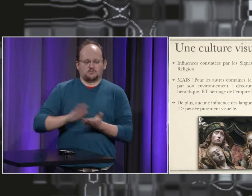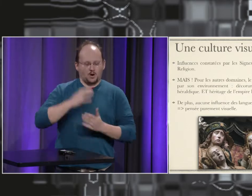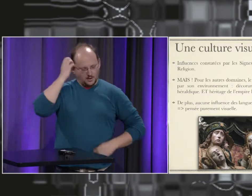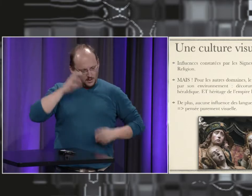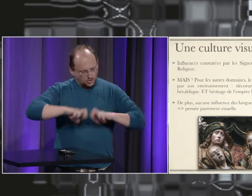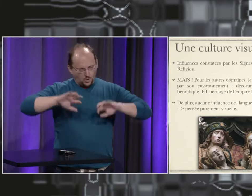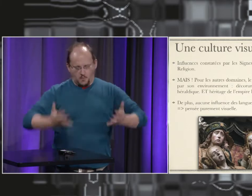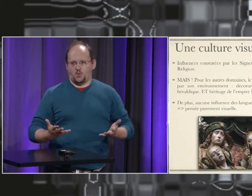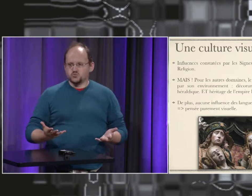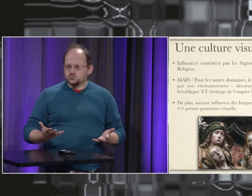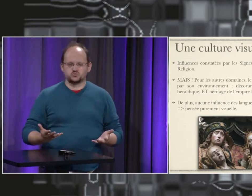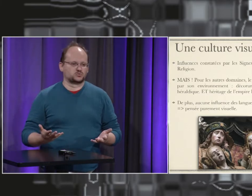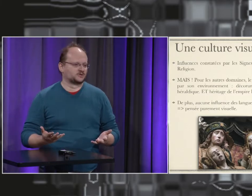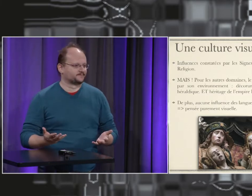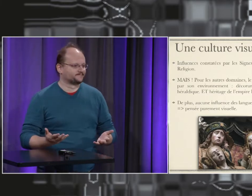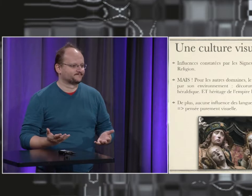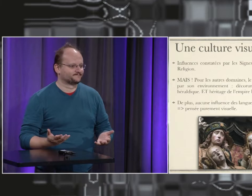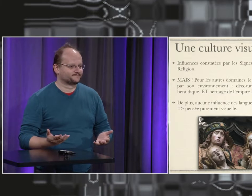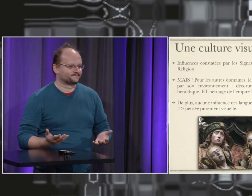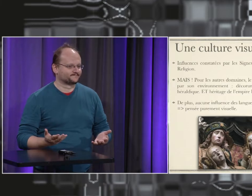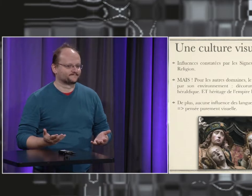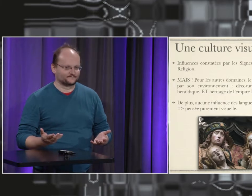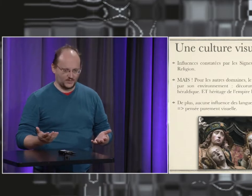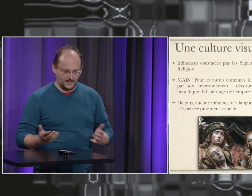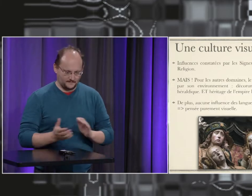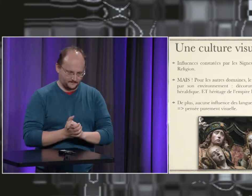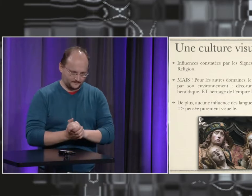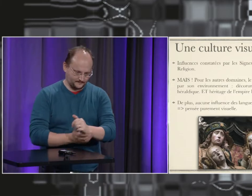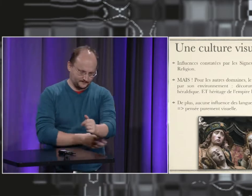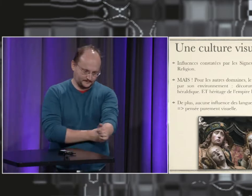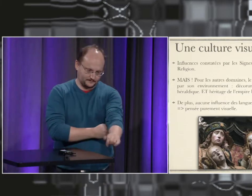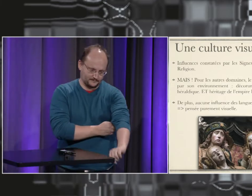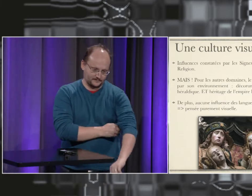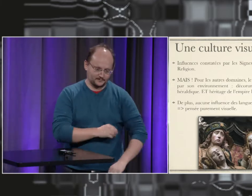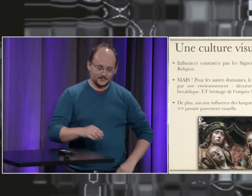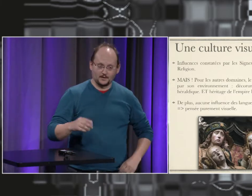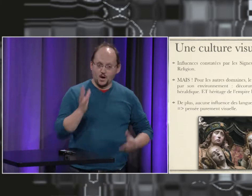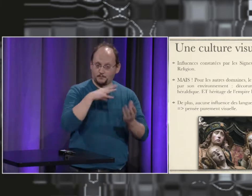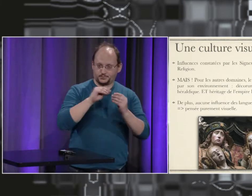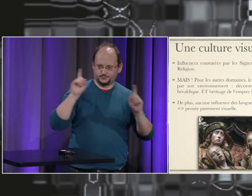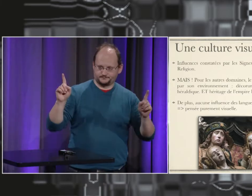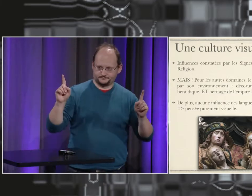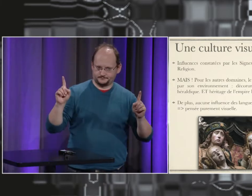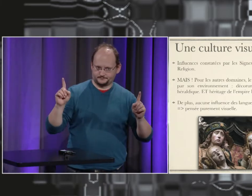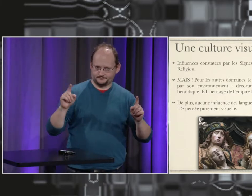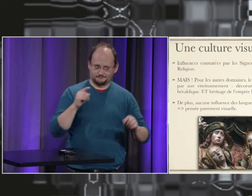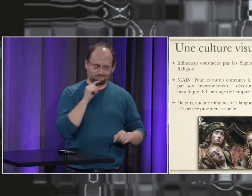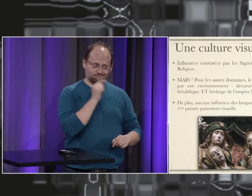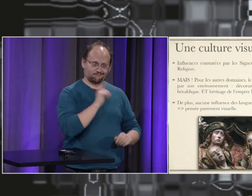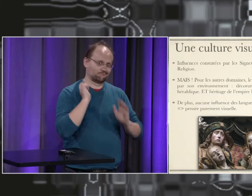et ça ça nous pose un gros souci quand on est historien c'est quand on a des traces de gens qui justement n'explicitent pas ce qui est